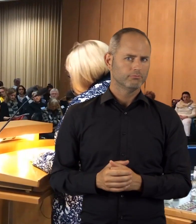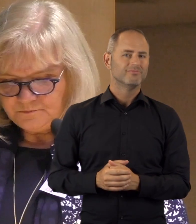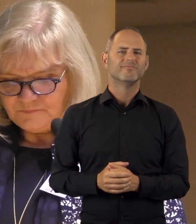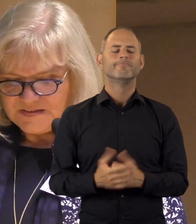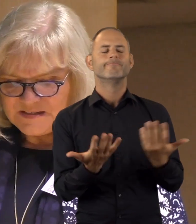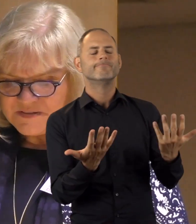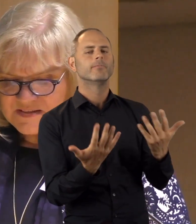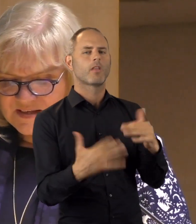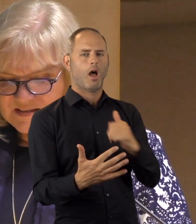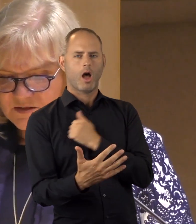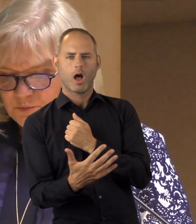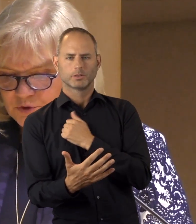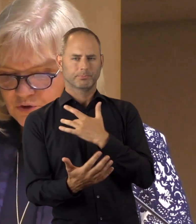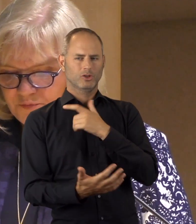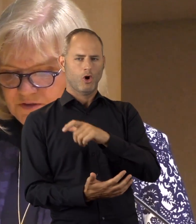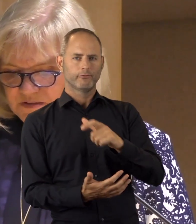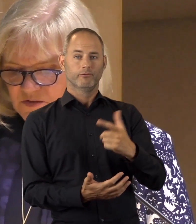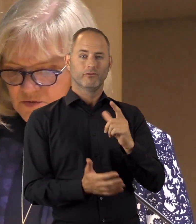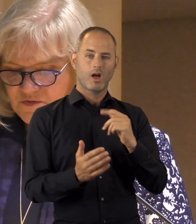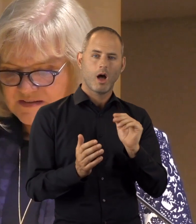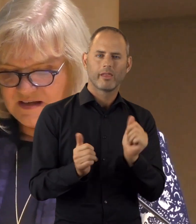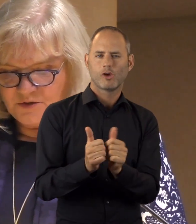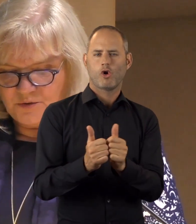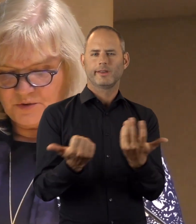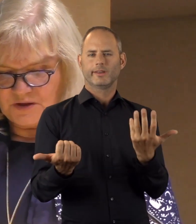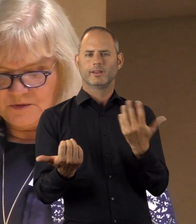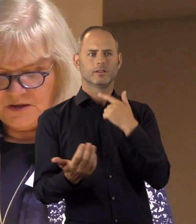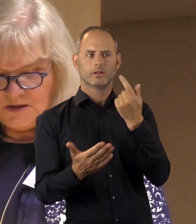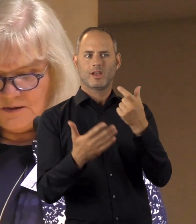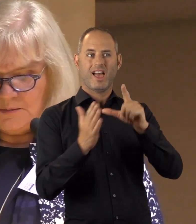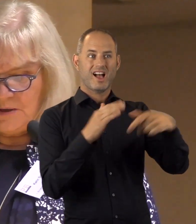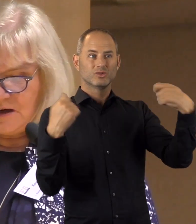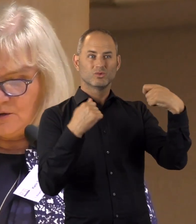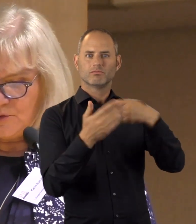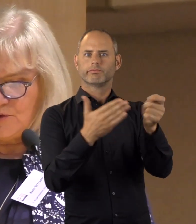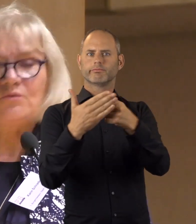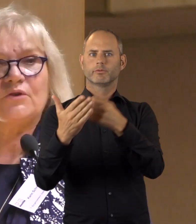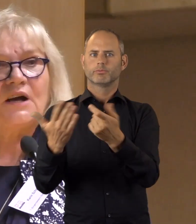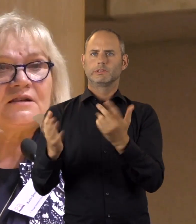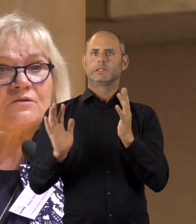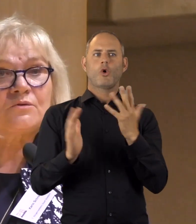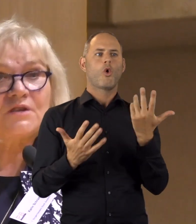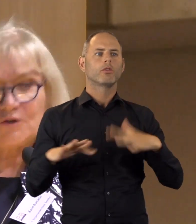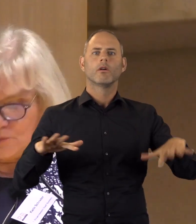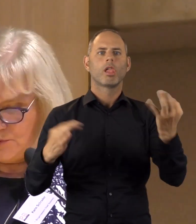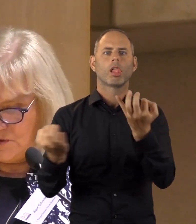Da gibt es die Ängste von Betroffenen bzw. Angehörigen im Hinblick auf Kürzung von Leistungsansprüchen